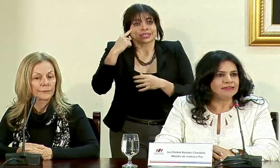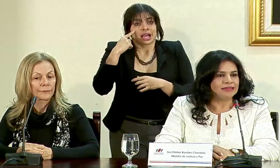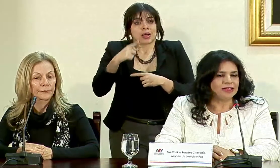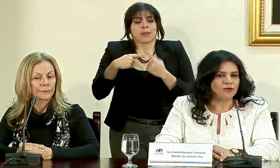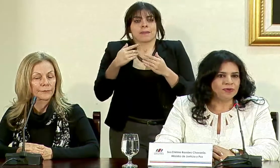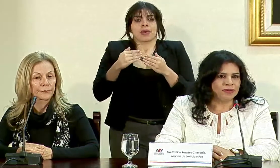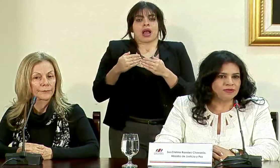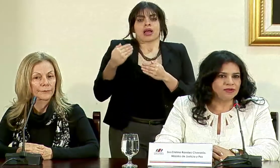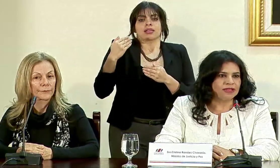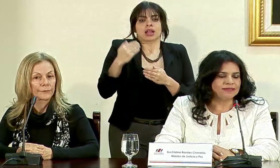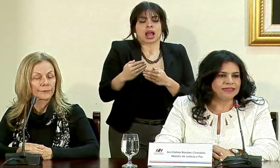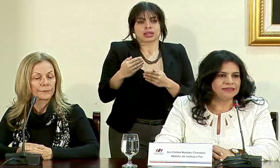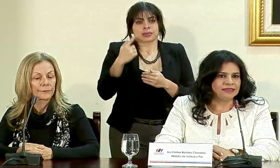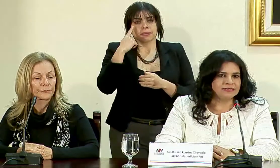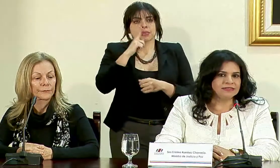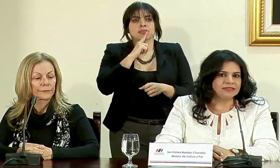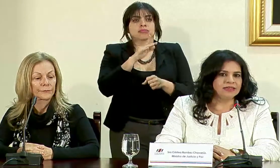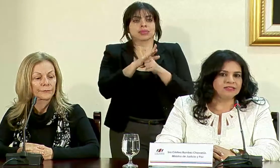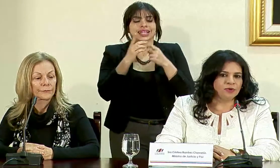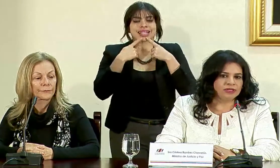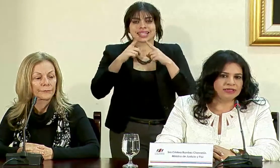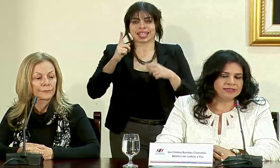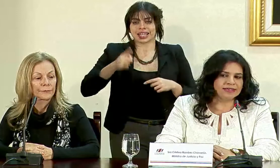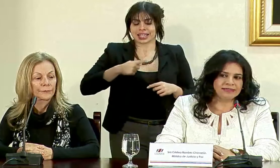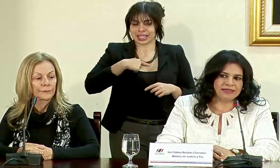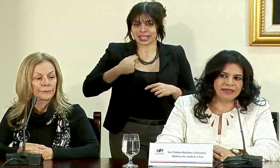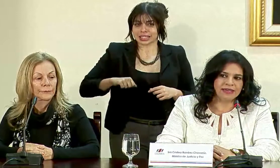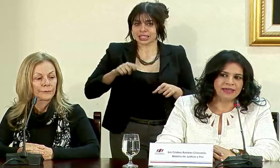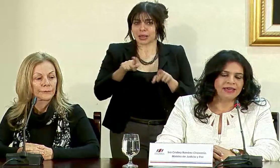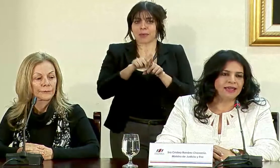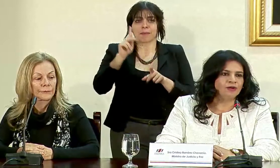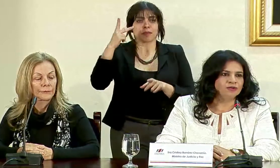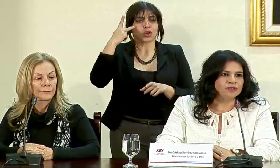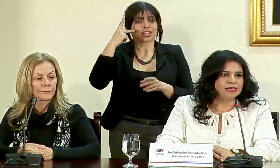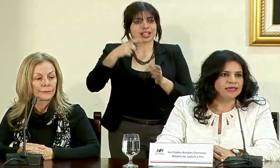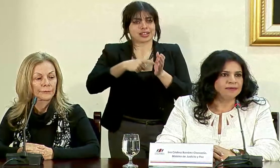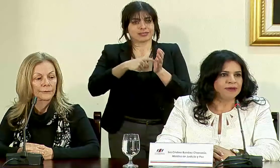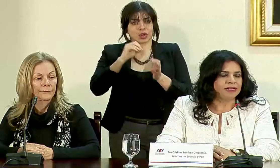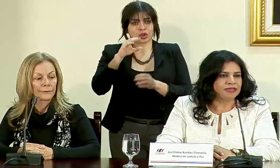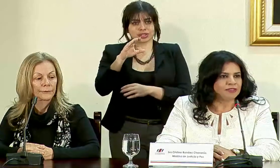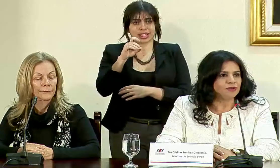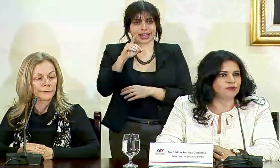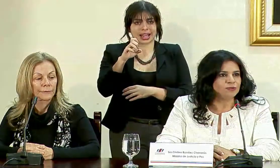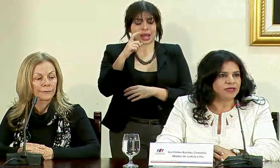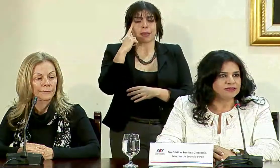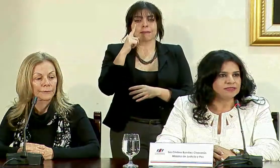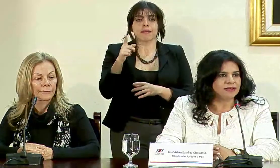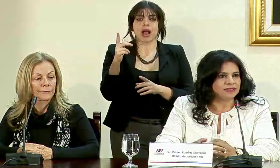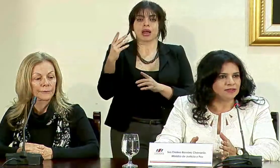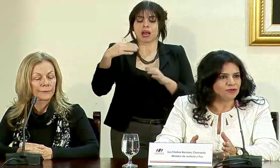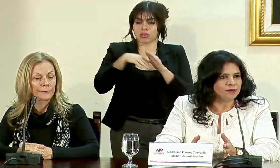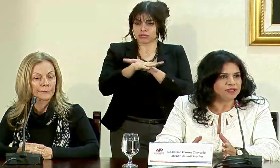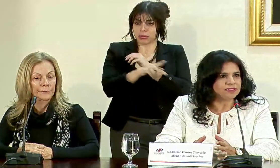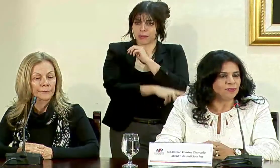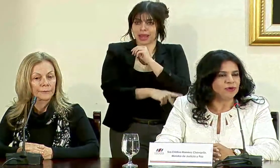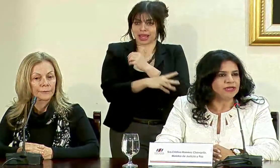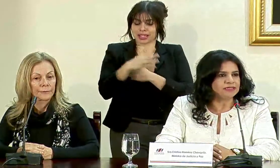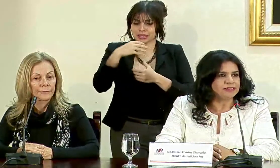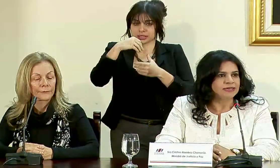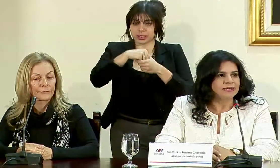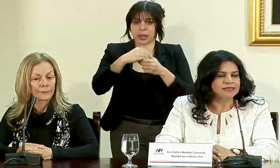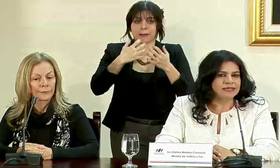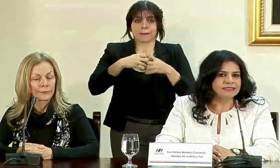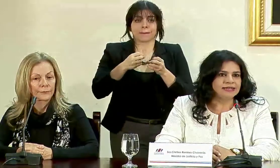adelante en el cumplimiento de las directrices y de las políticas que exige la OCDE para el ingreso de los países en el sector de empresas